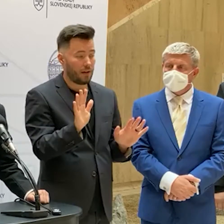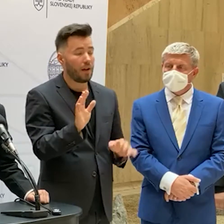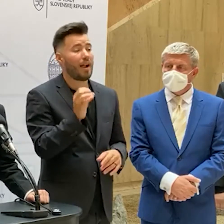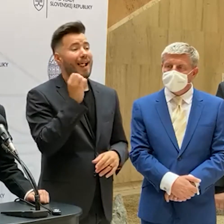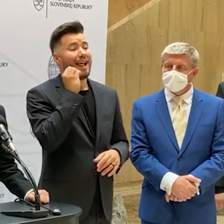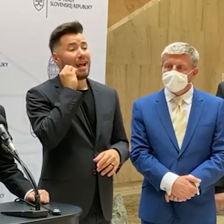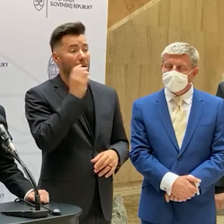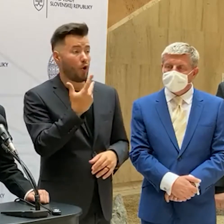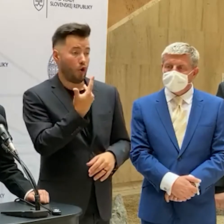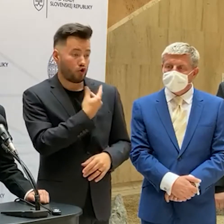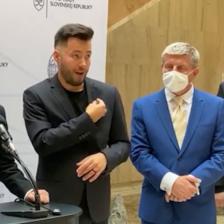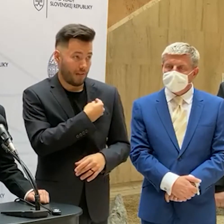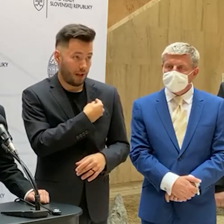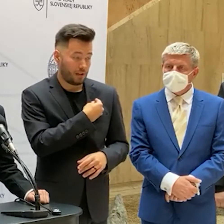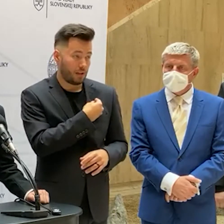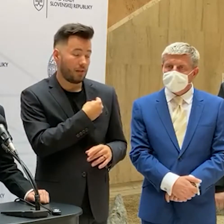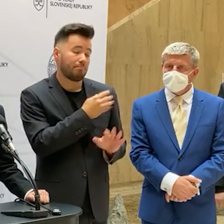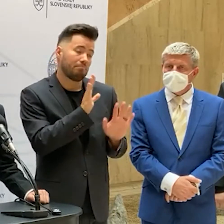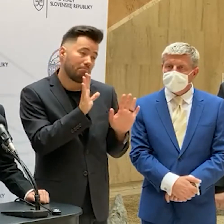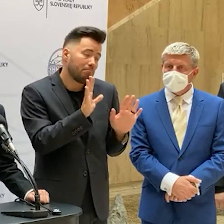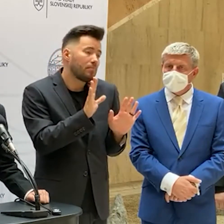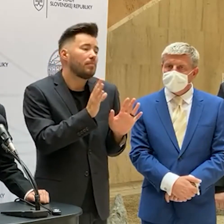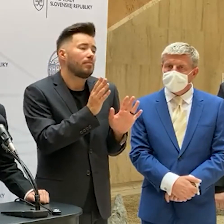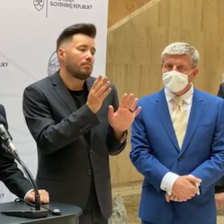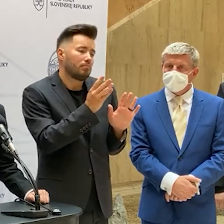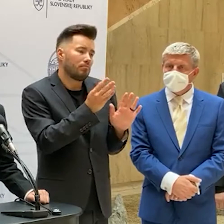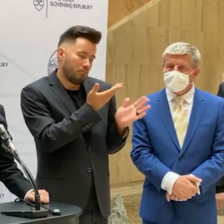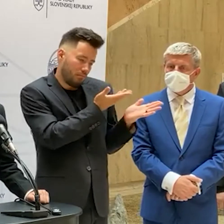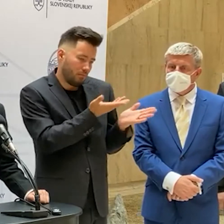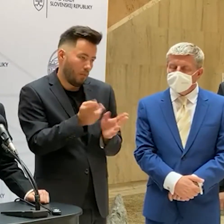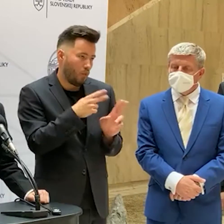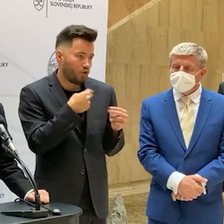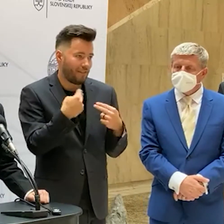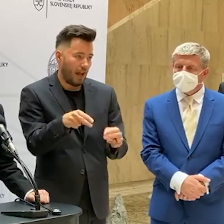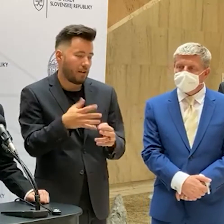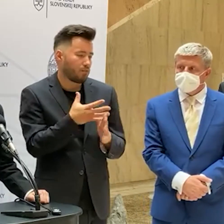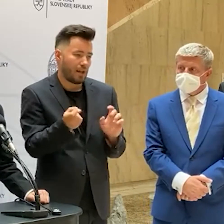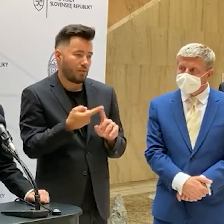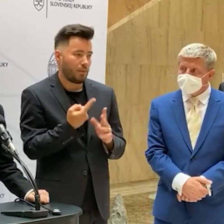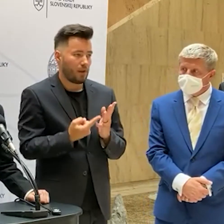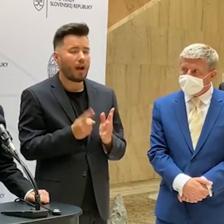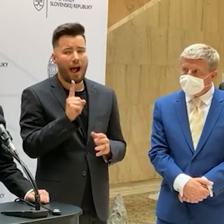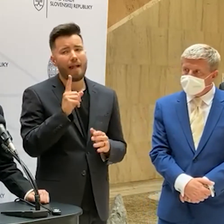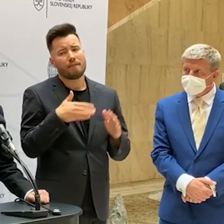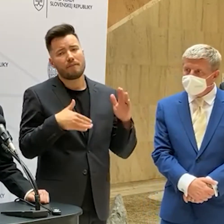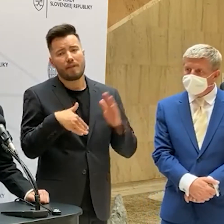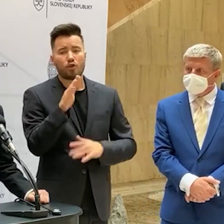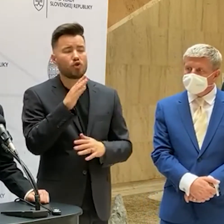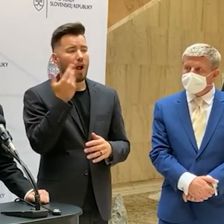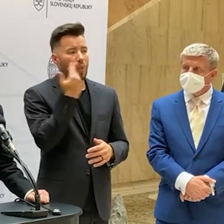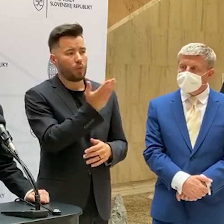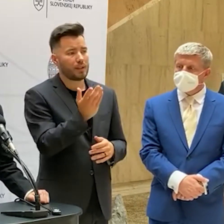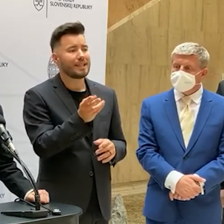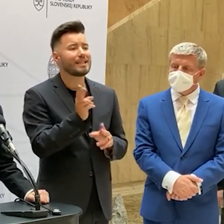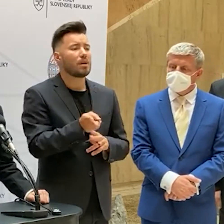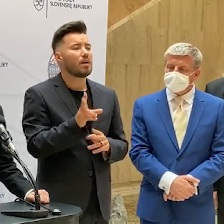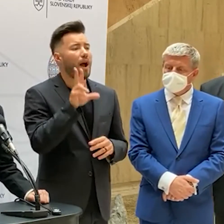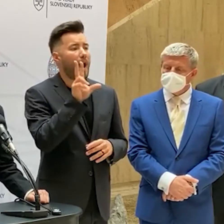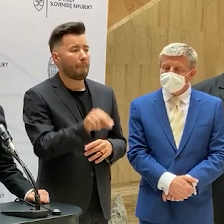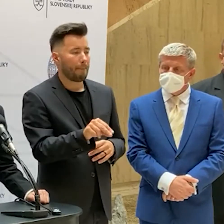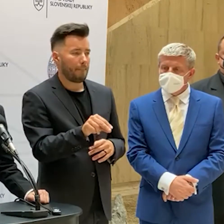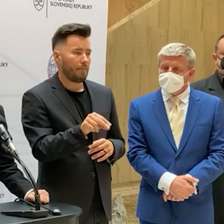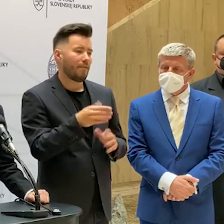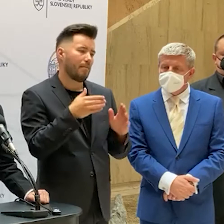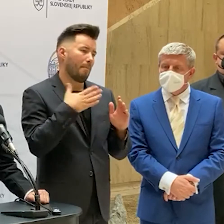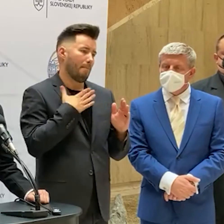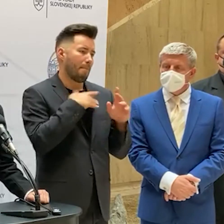takýchto krajín môže vrátiť bez ďalších podmienok. Faktom ale je, že absolútna väčšina našich občanov cestuje do tých krajín, ktoré sme doposiamali na našej mape